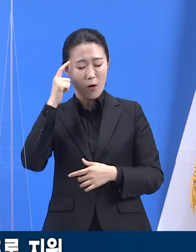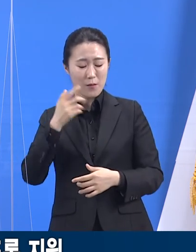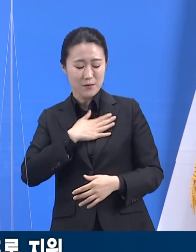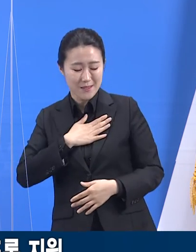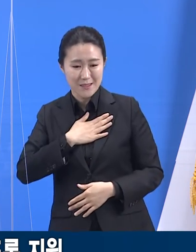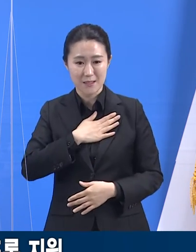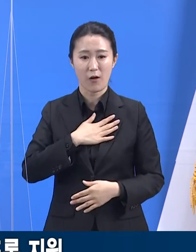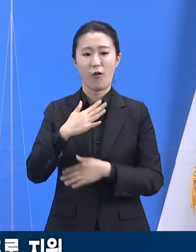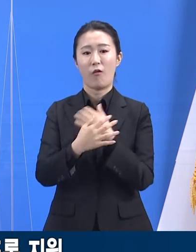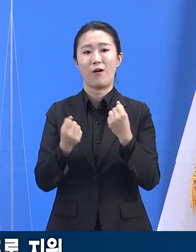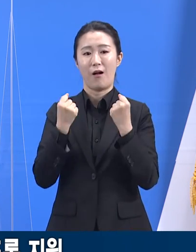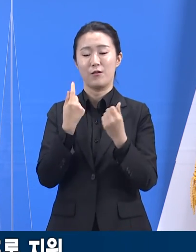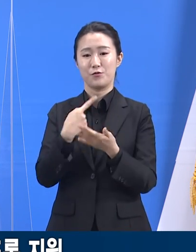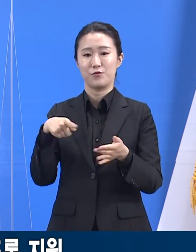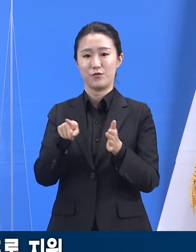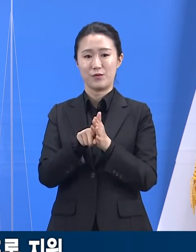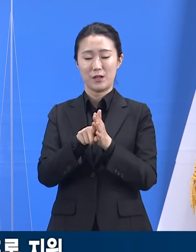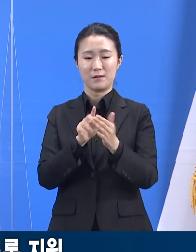마련해 가겠습니다.